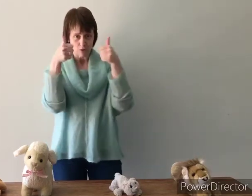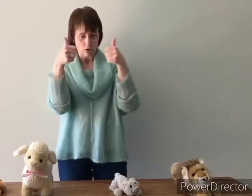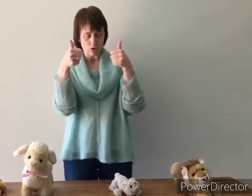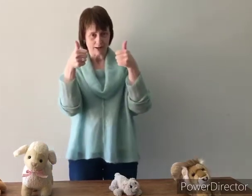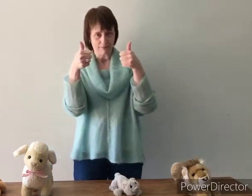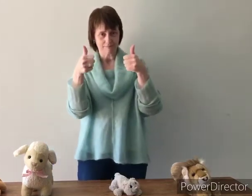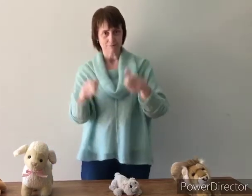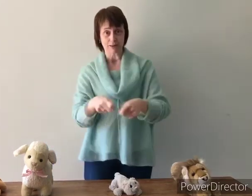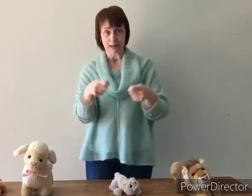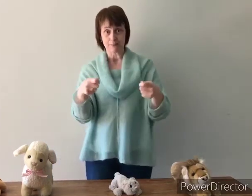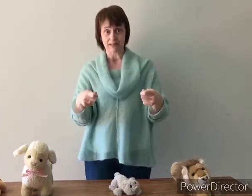Oké, we gaan beginnen.